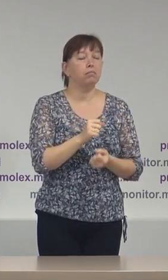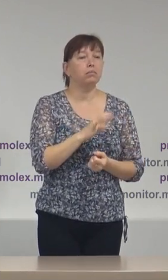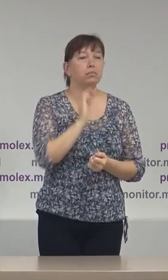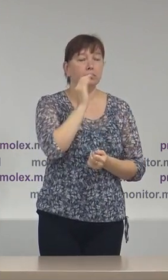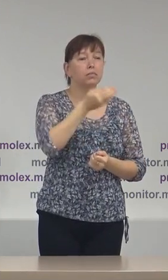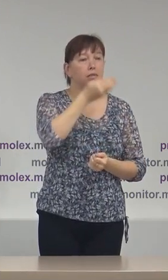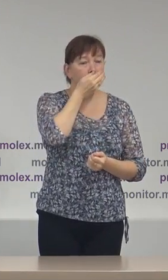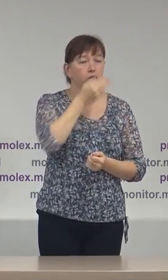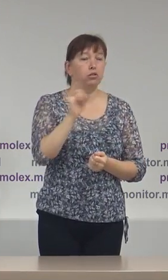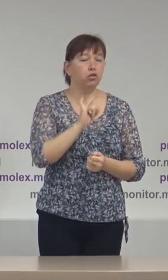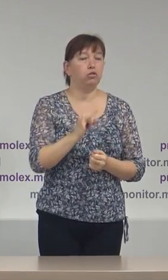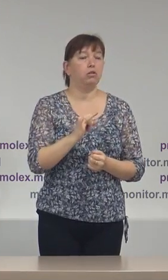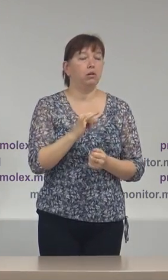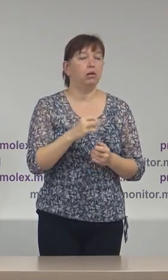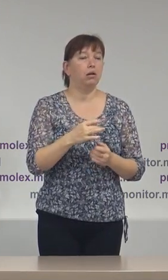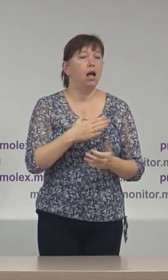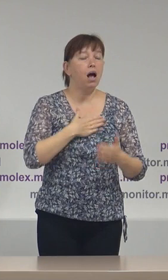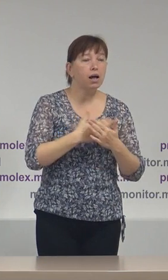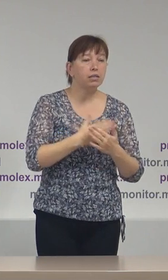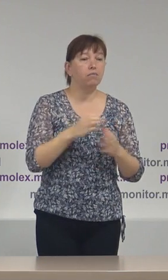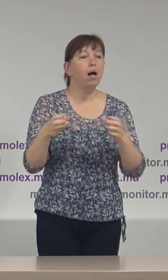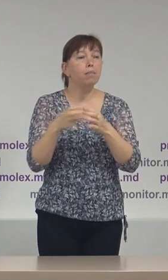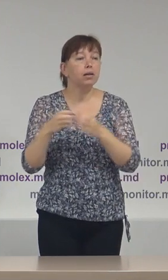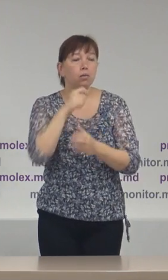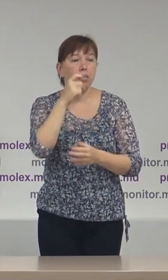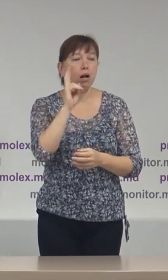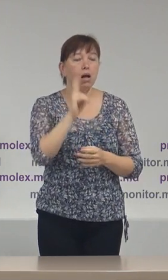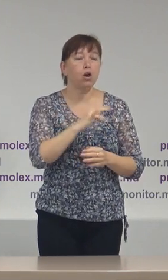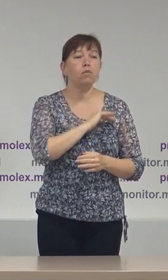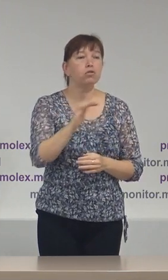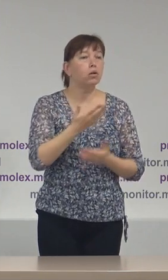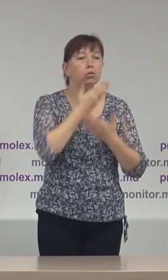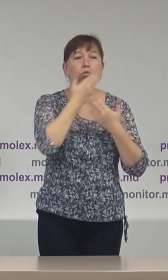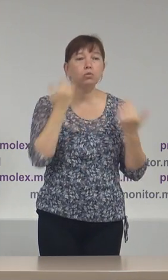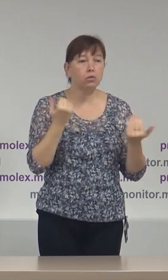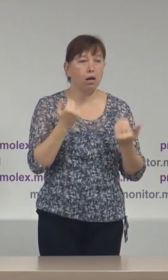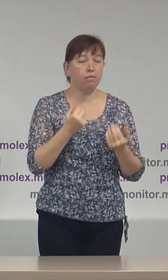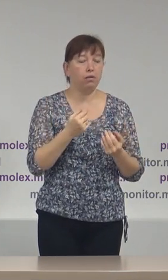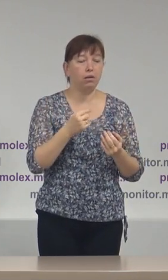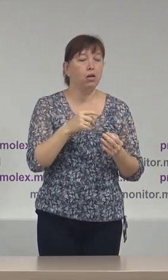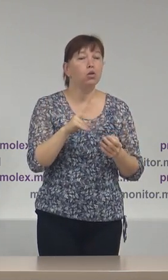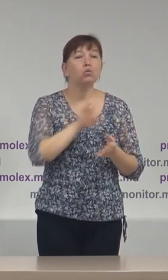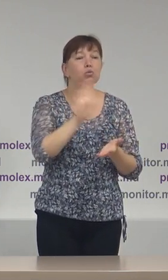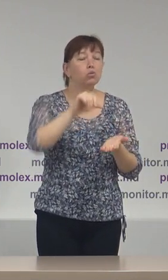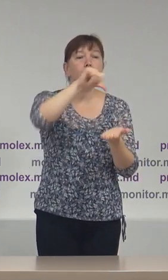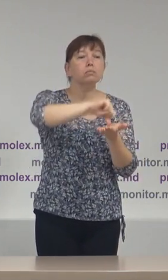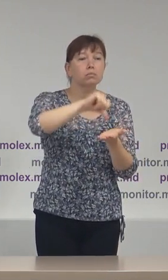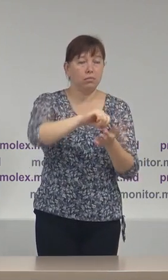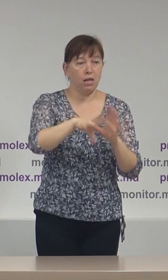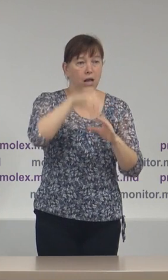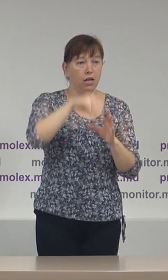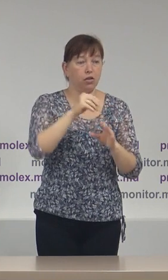activă din partea partidilor politice, care oficial nu se află în competiție electorală, în